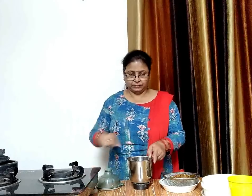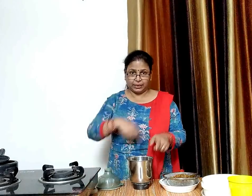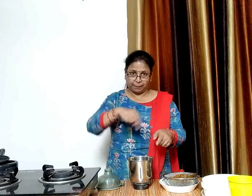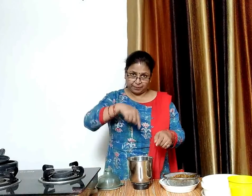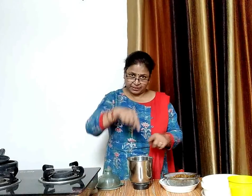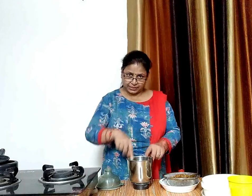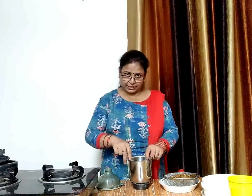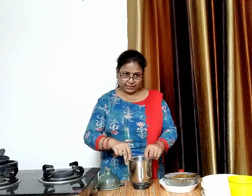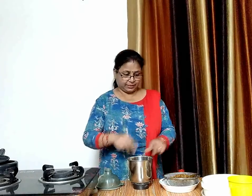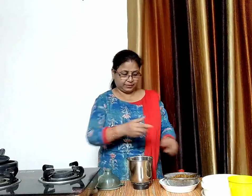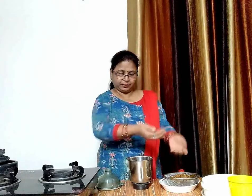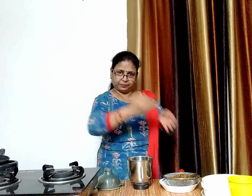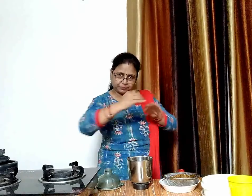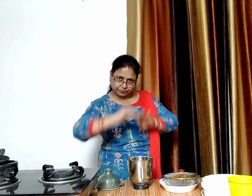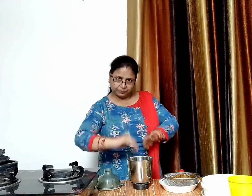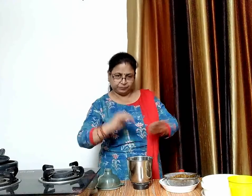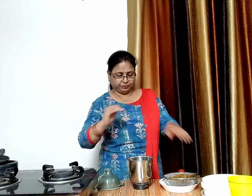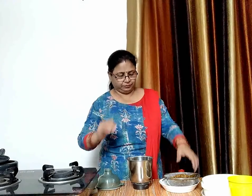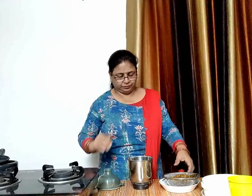अब मिक्सी जाय में मिश्रन को डाल लेंगे